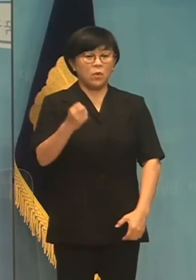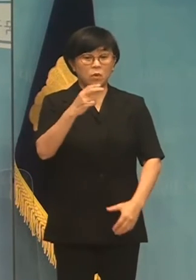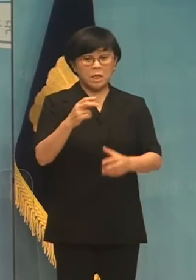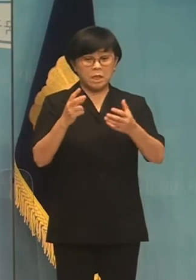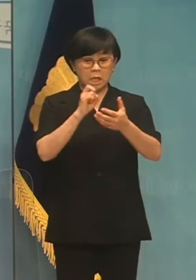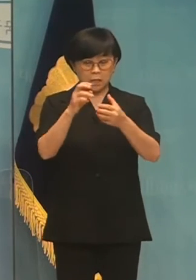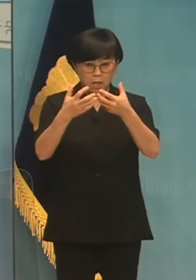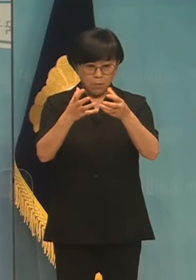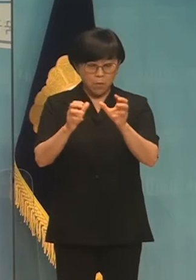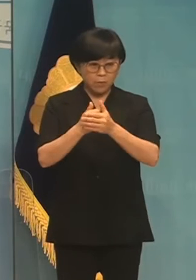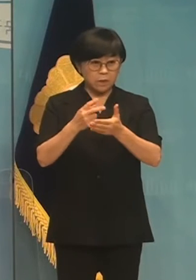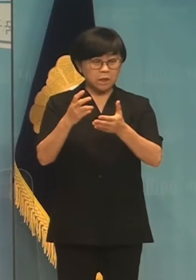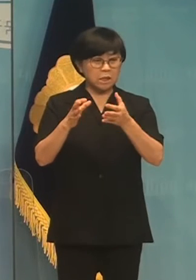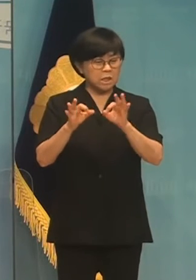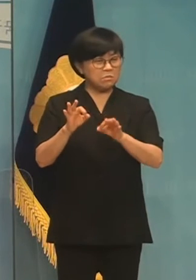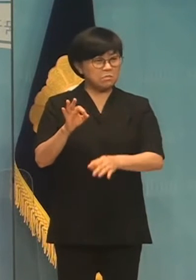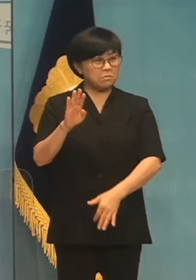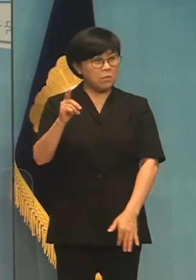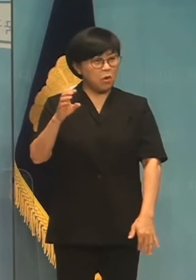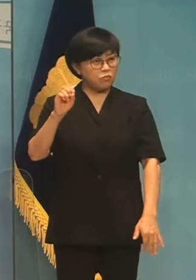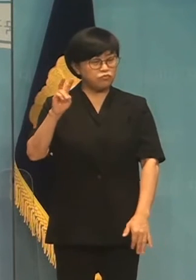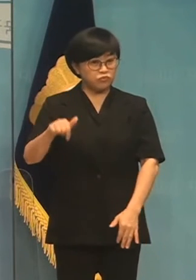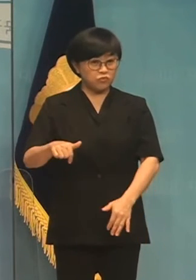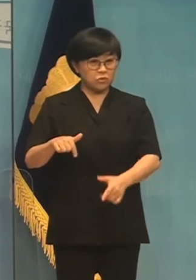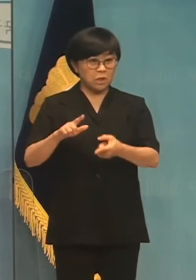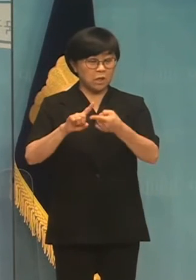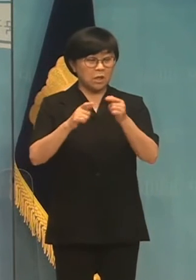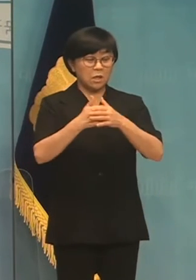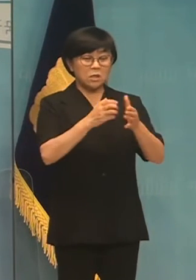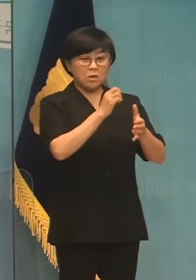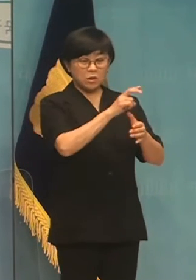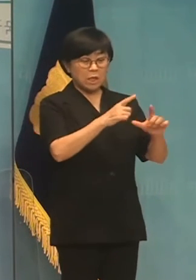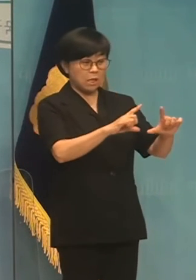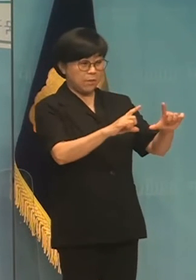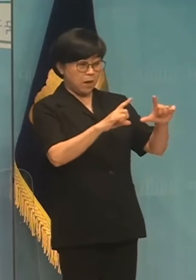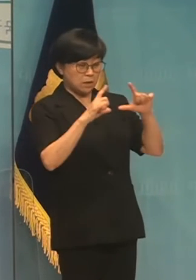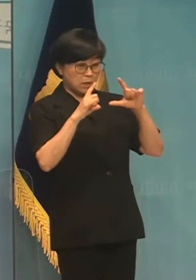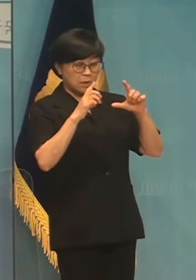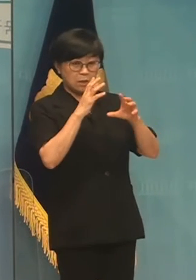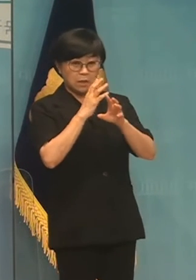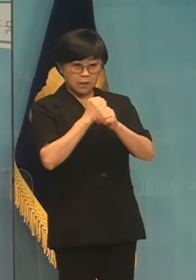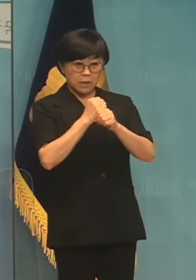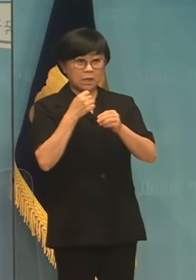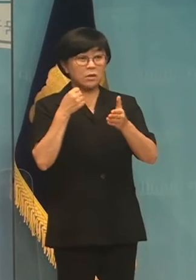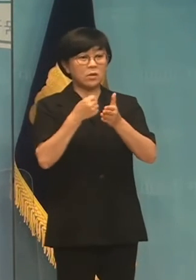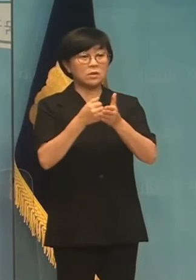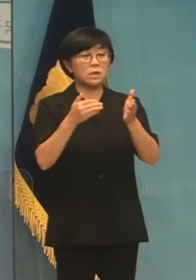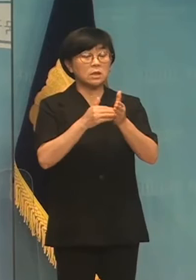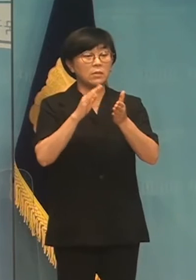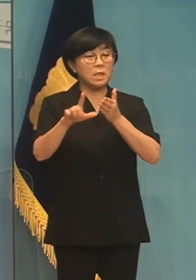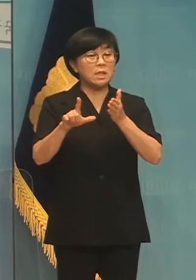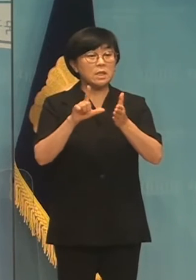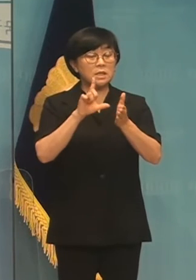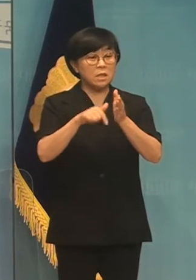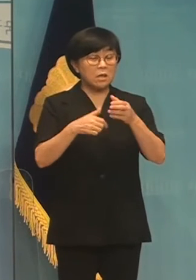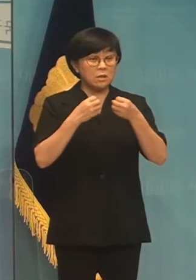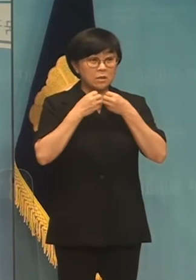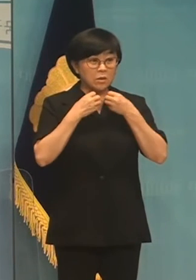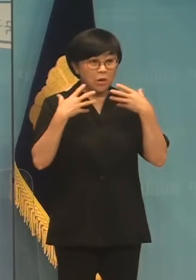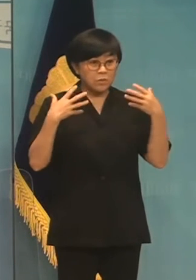야당 법안선의 김병훈 의원실은 여당이 일방적으로 의사일정을 잡는 바람에 시간이 겹쳐